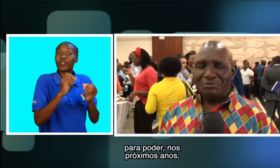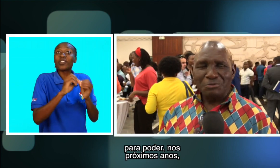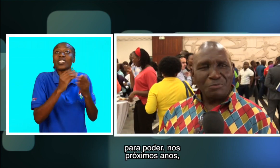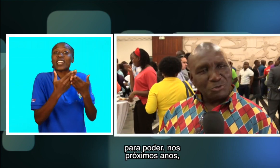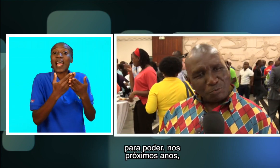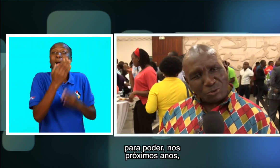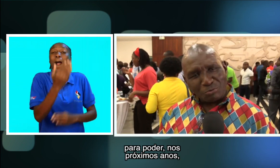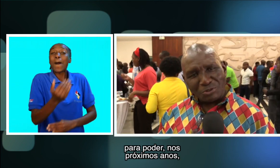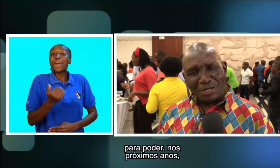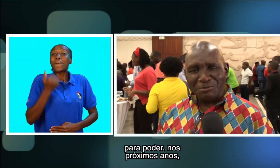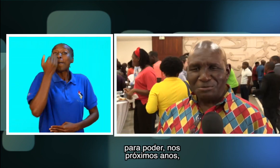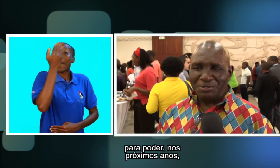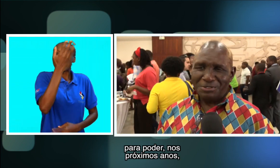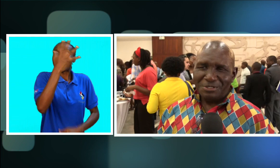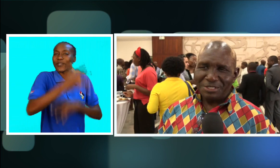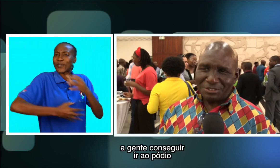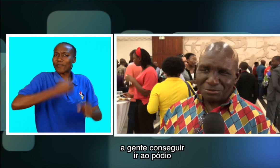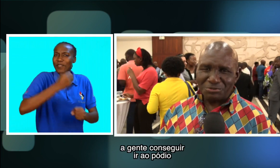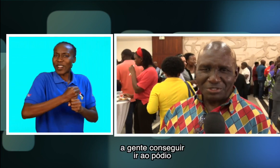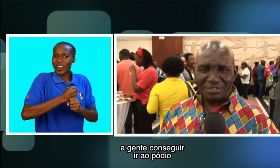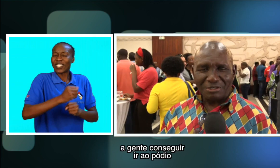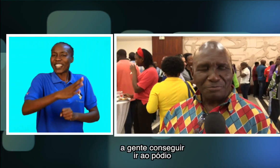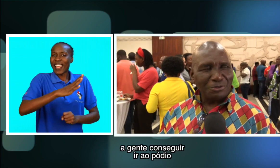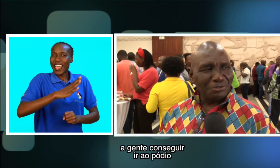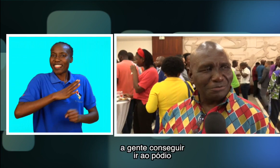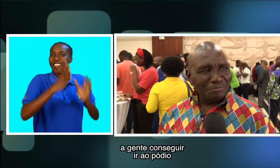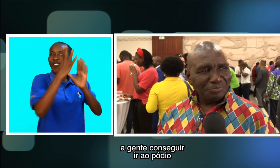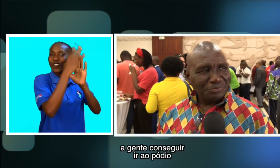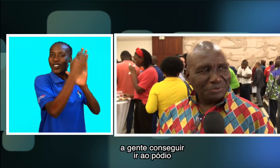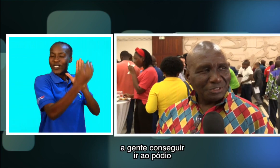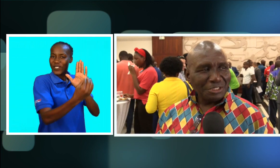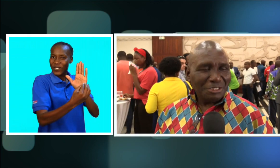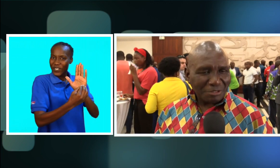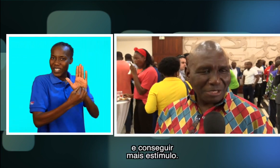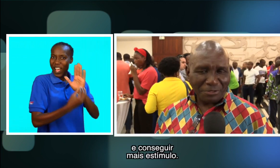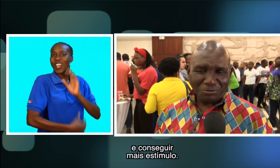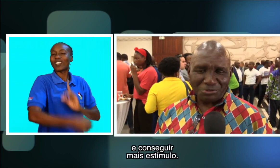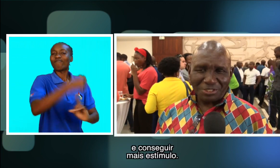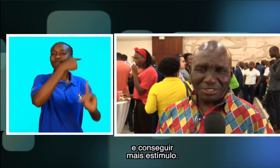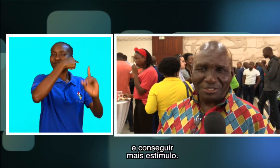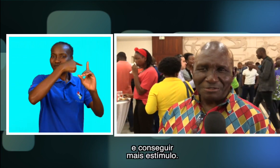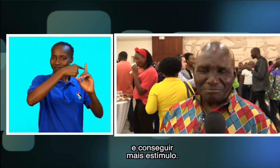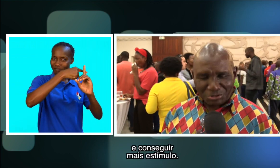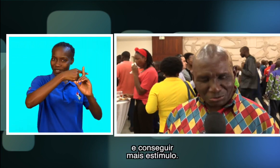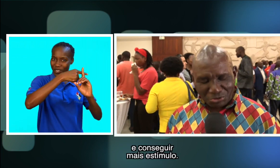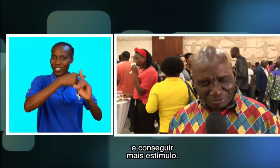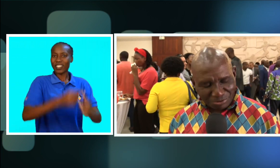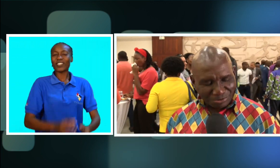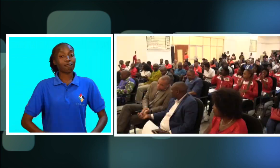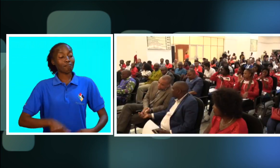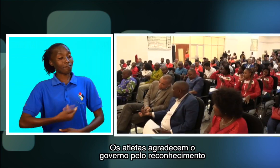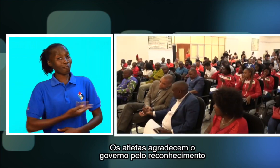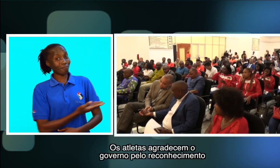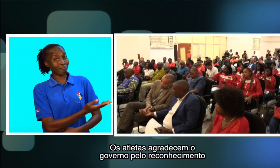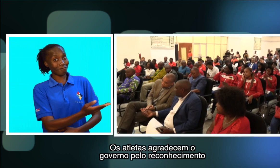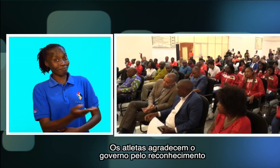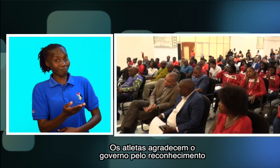nos próximos anos, a gente conseguir o pódio e que é para conseguir mais um estímulo. Os atletas